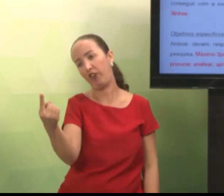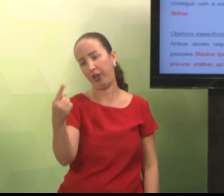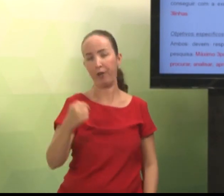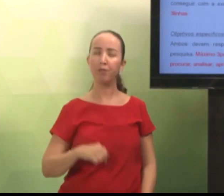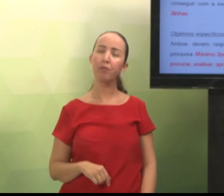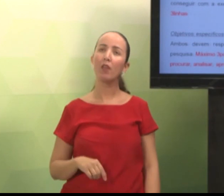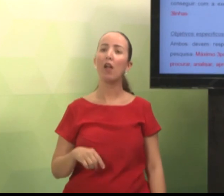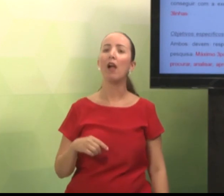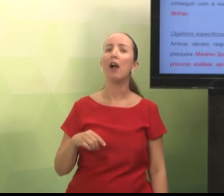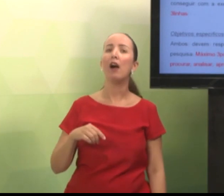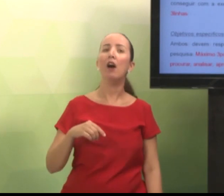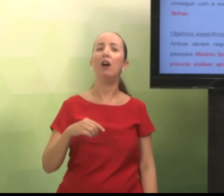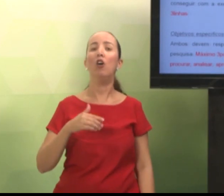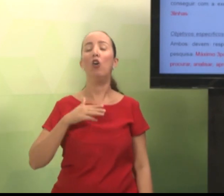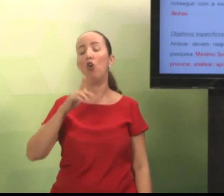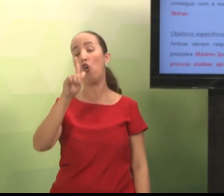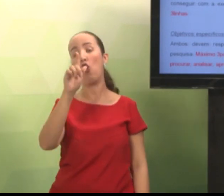Como procurar, analisar.